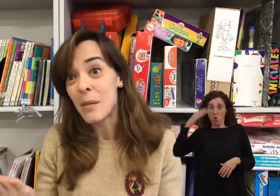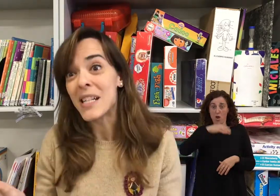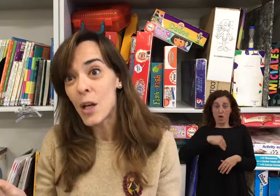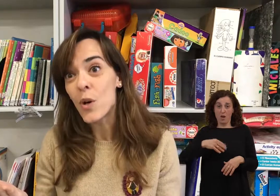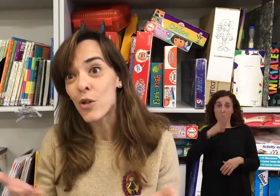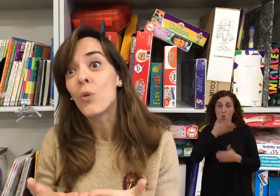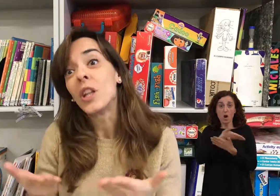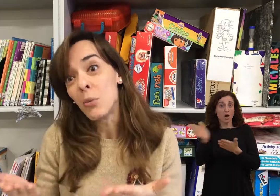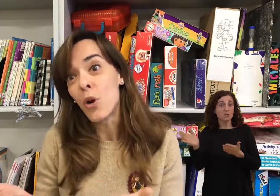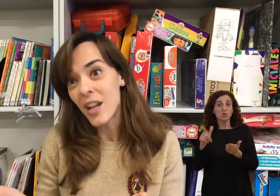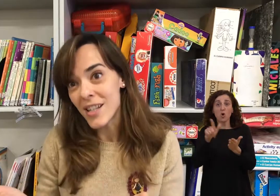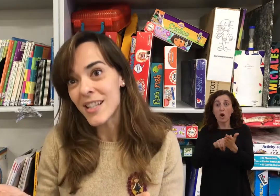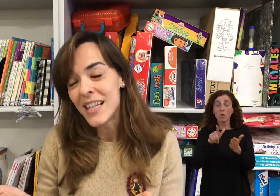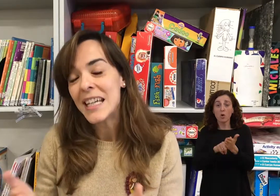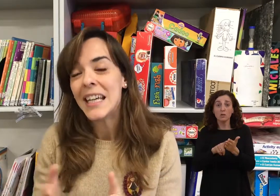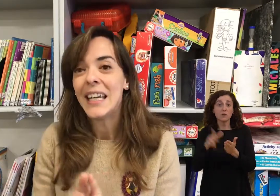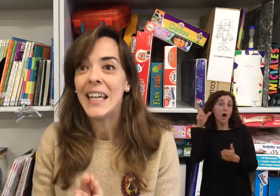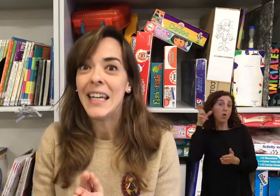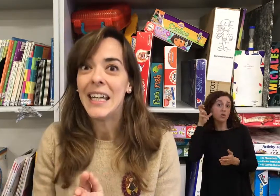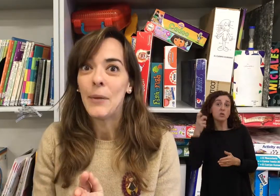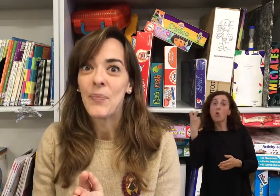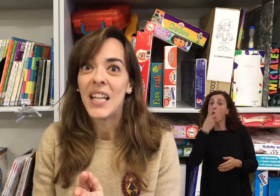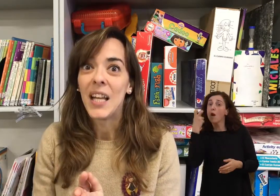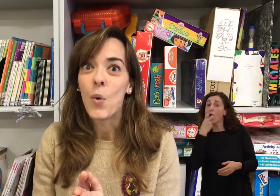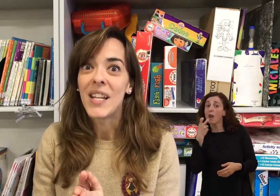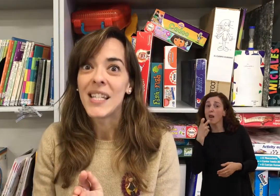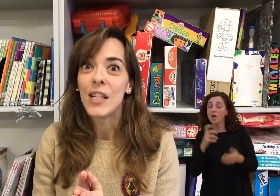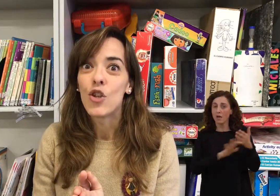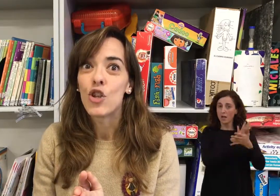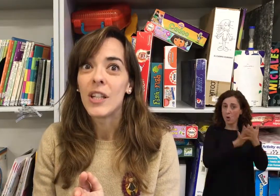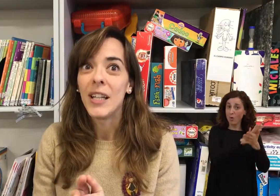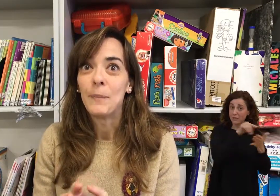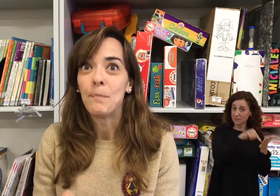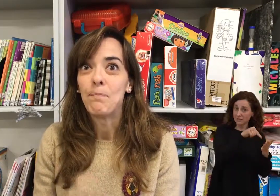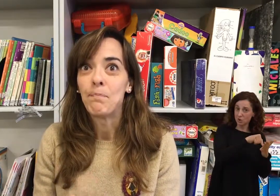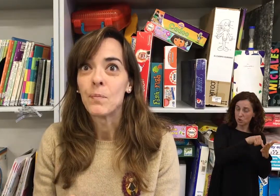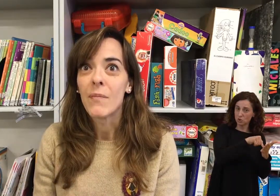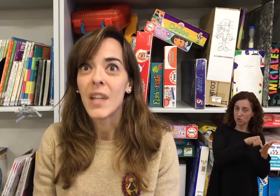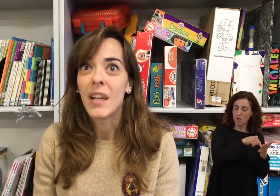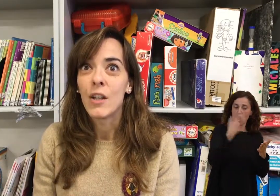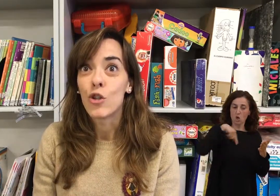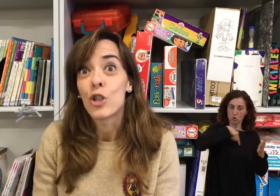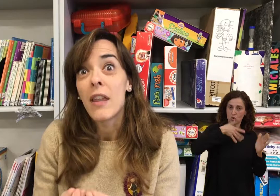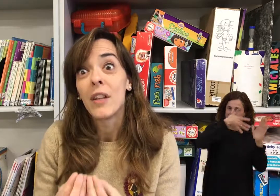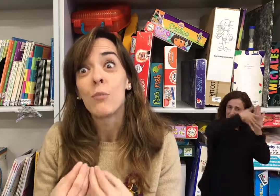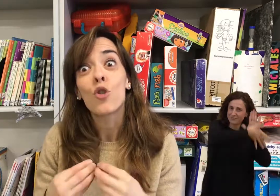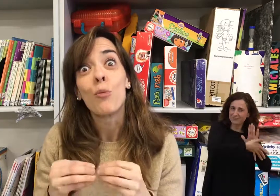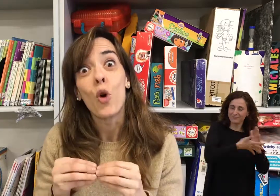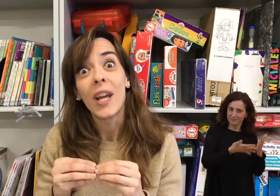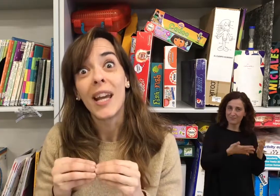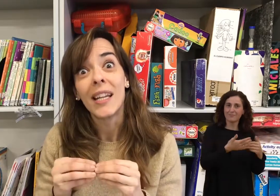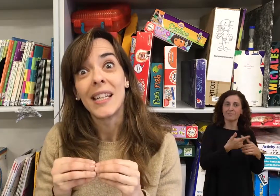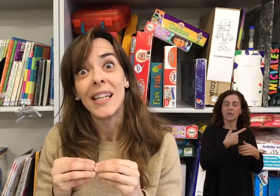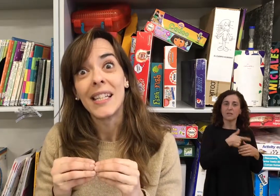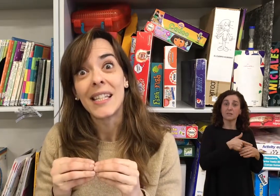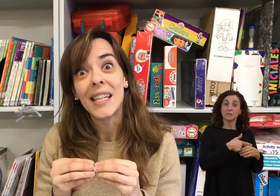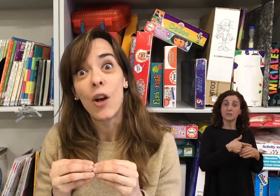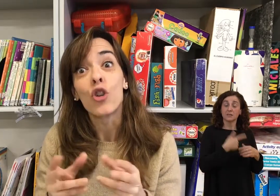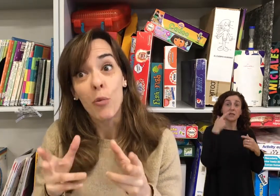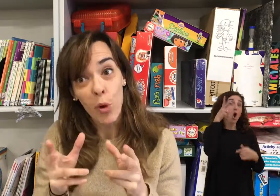demás lenguas son auditivo-orales. La lengua de signos nosotros la definimos como que se oye por